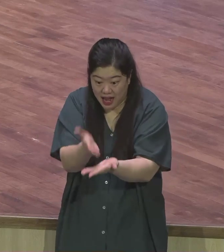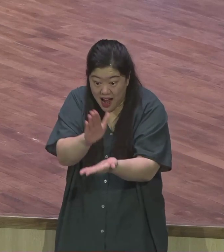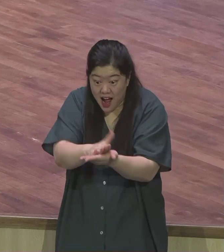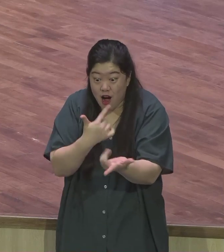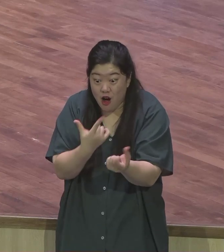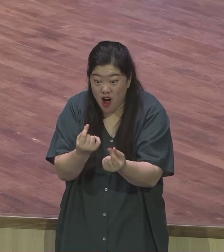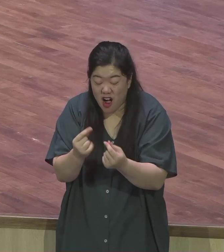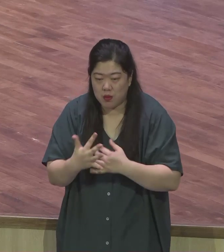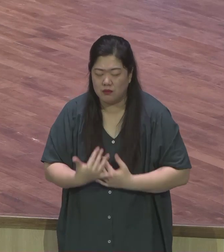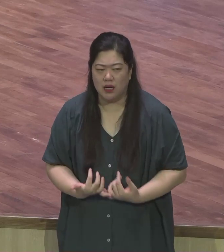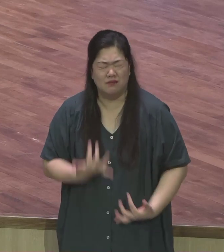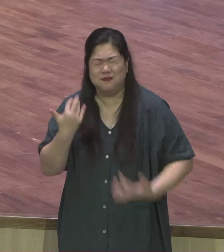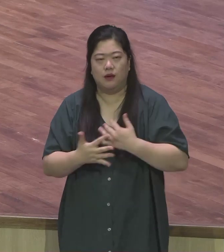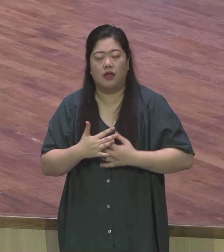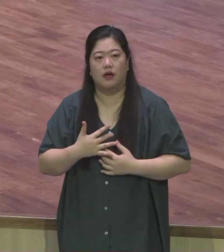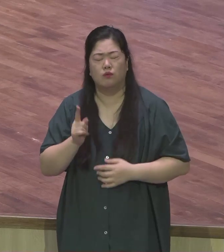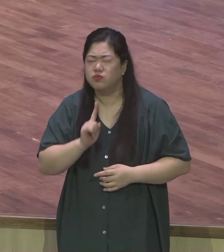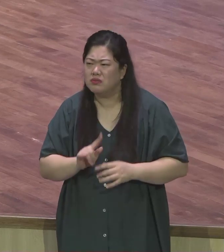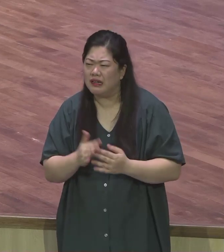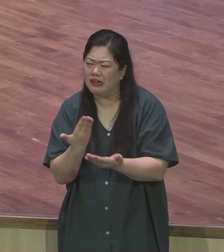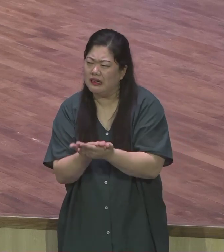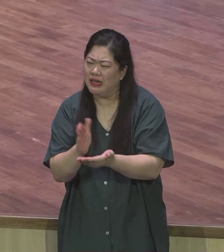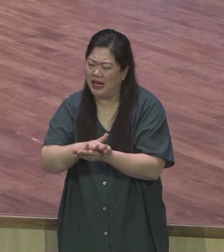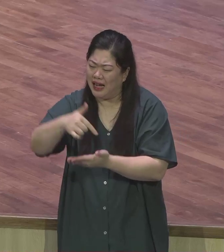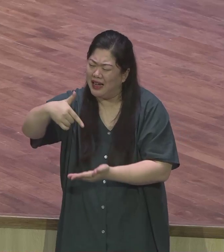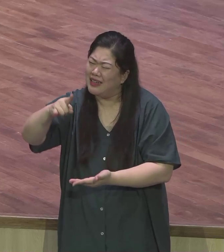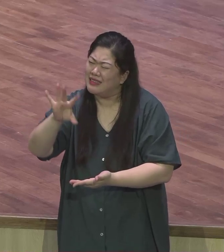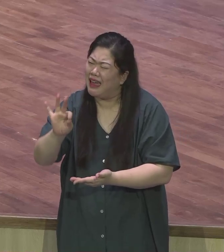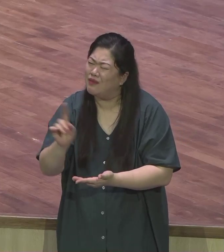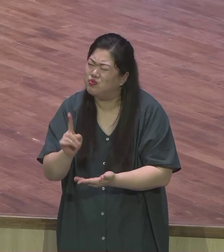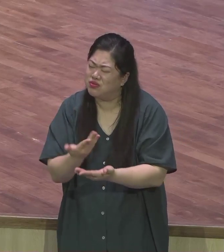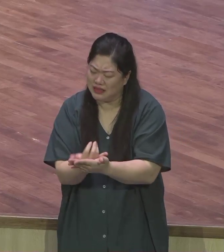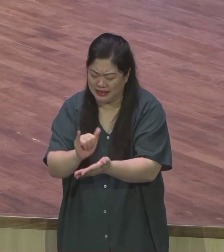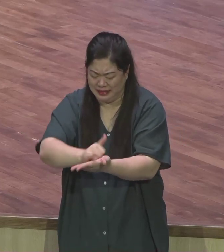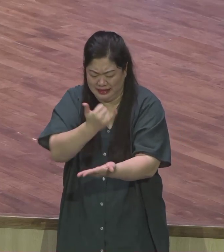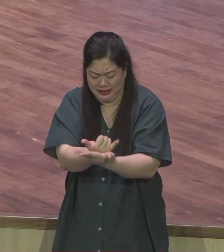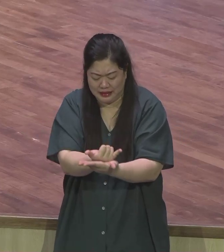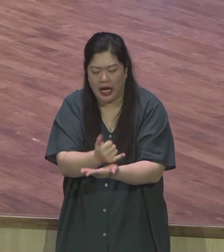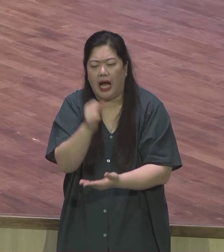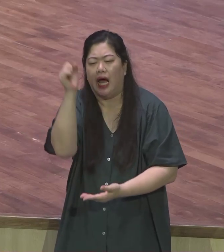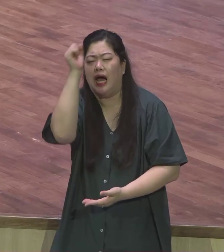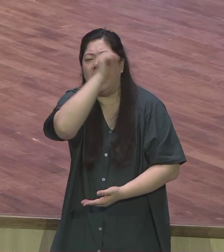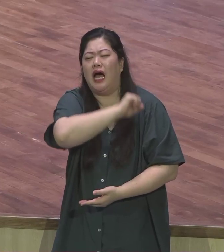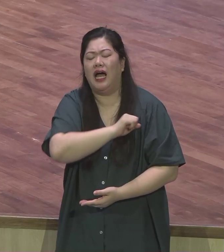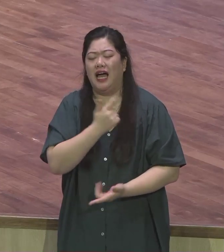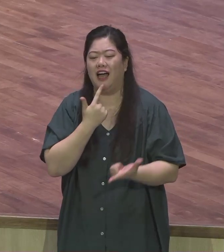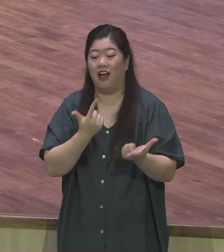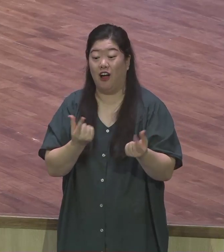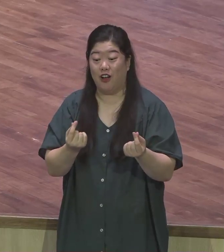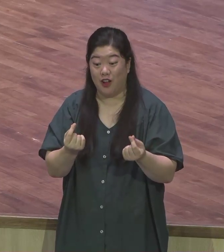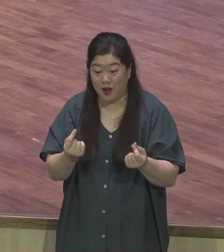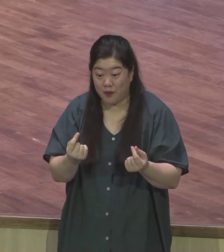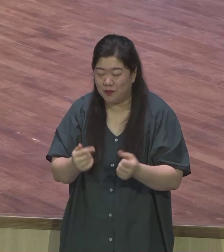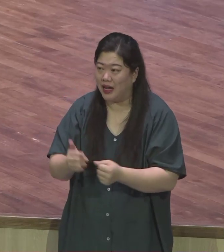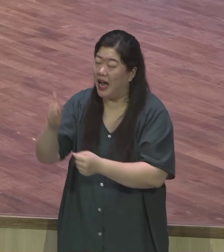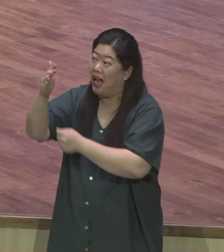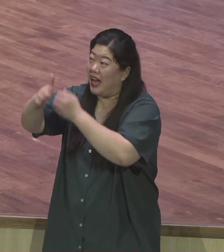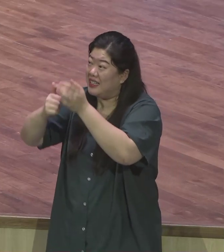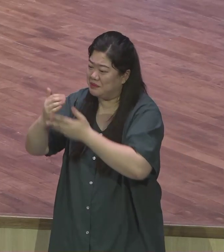뭐냐 어떤 일이든 합력하여 하나님께서 선을 이루겠다는 바로 하나님의 뜻인 줄 믿습니다 여러분께서 이